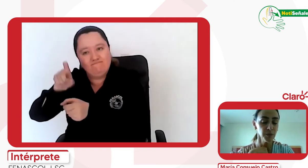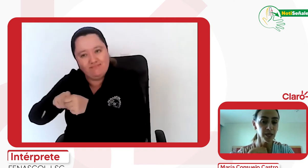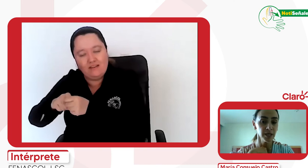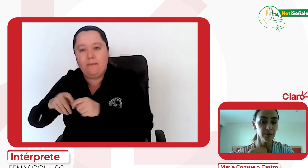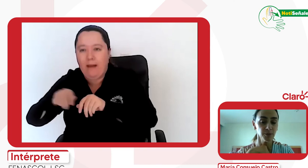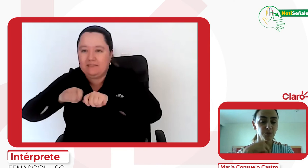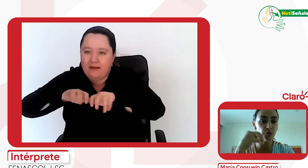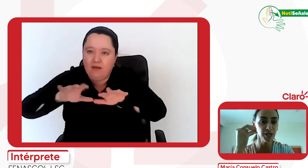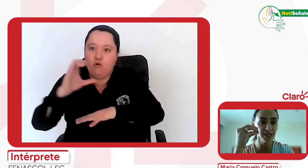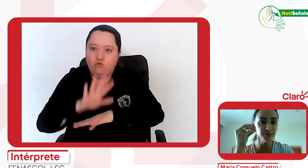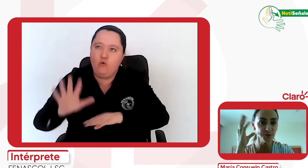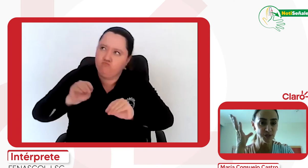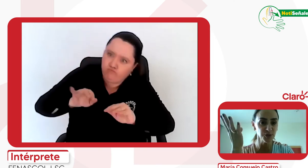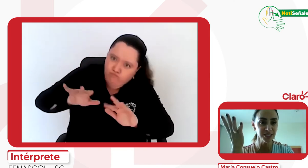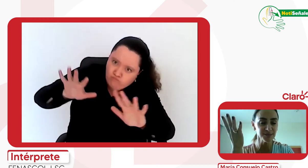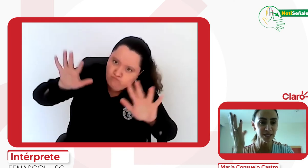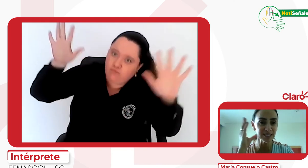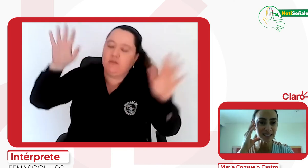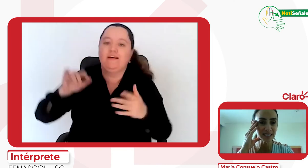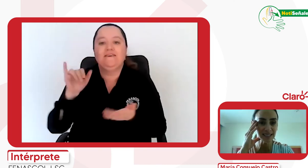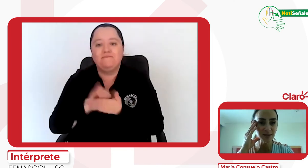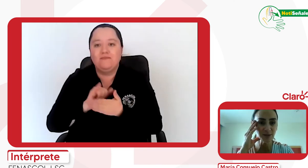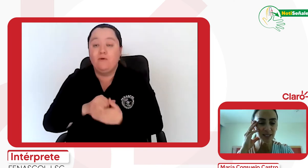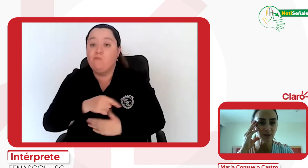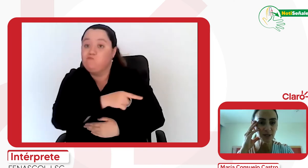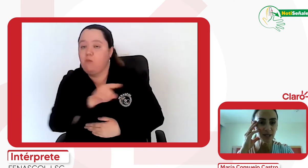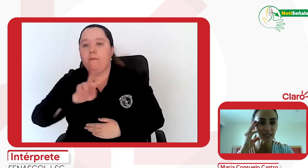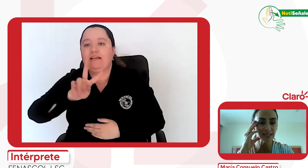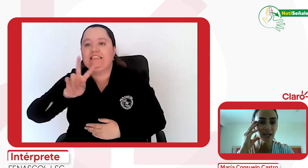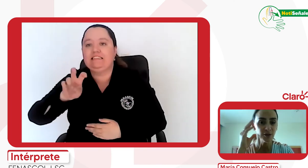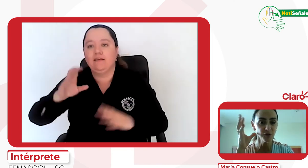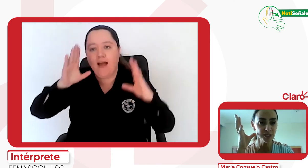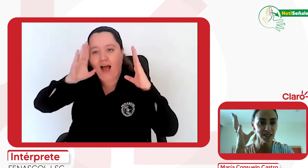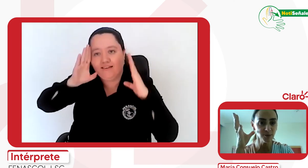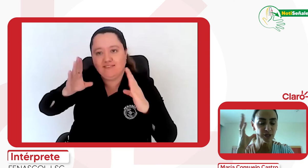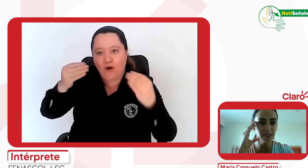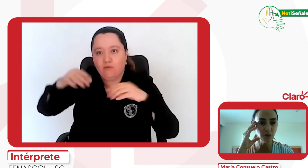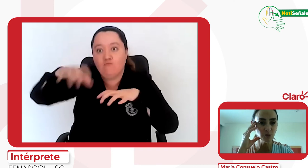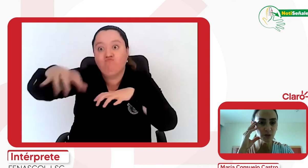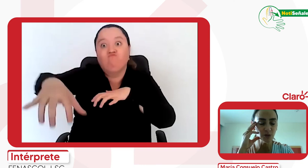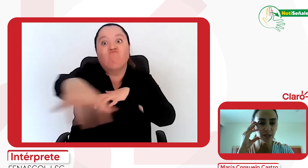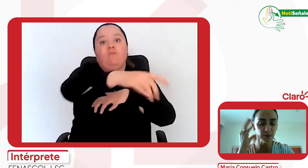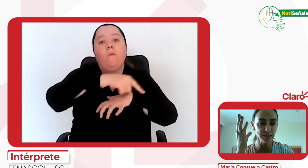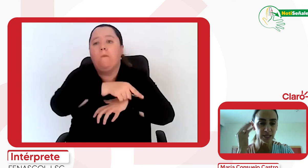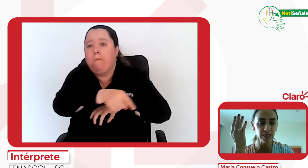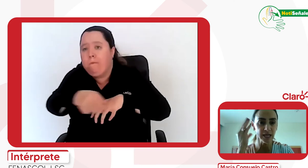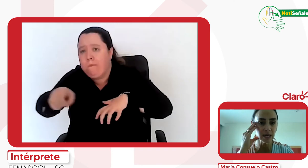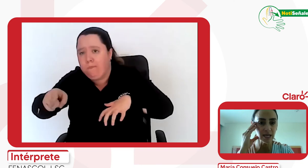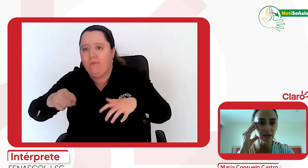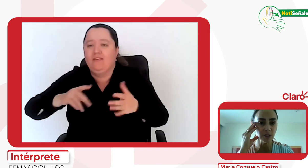pues, poner a disposición esas 27 centros de atención y ventas donde tenemos la traducción y, pues, la lengua de